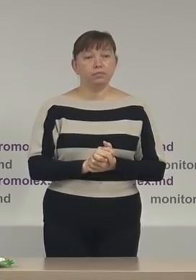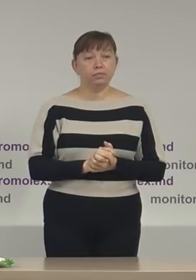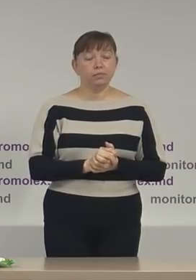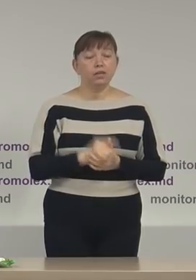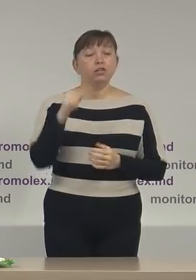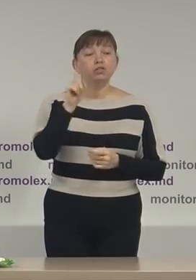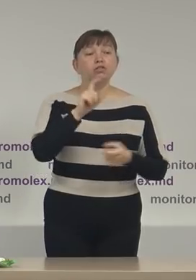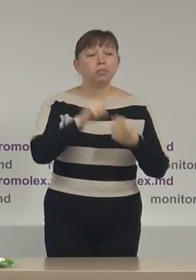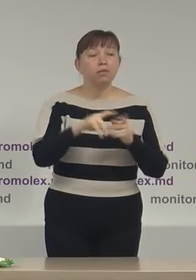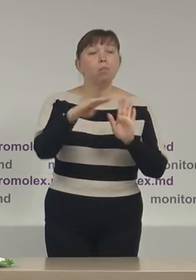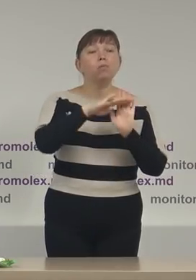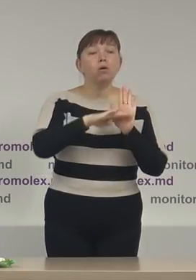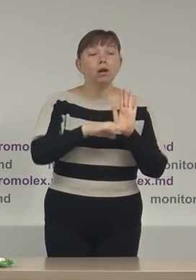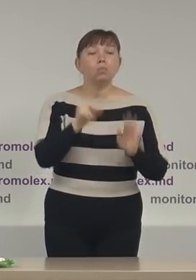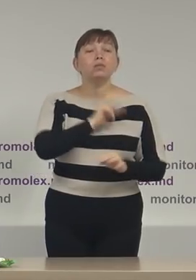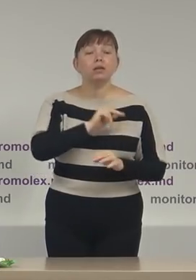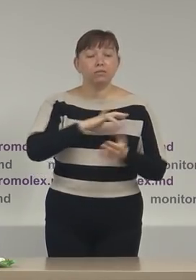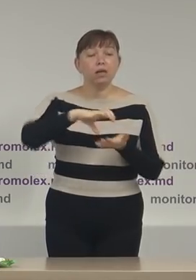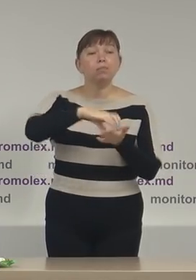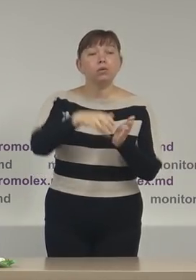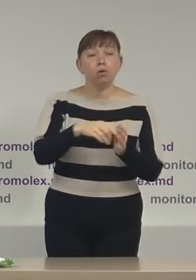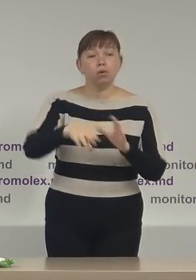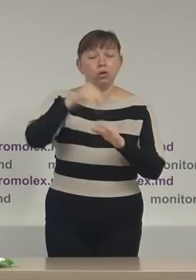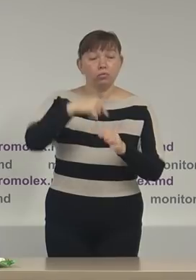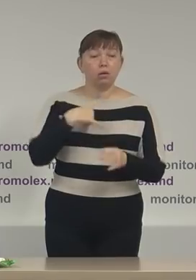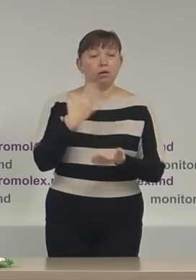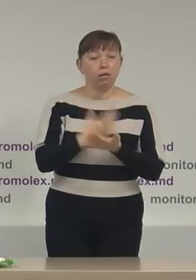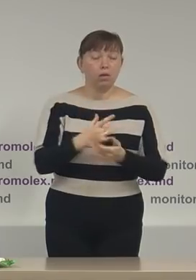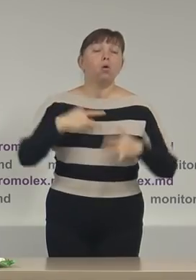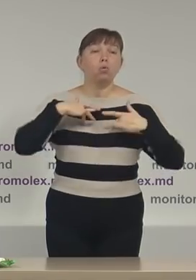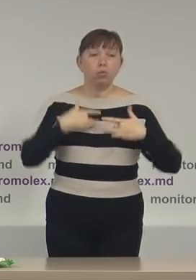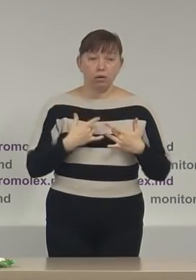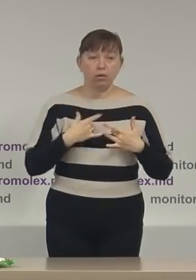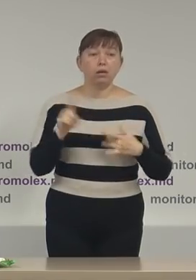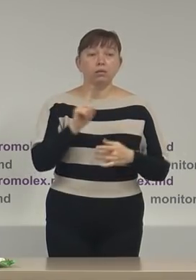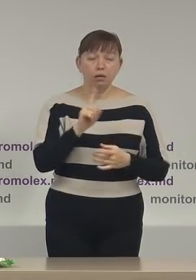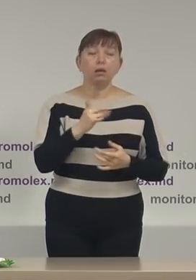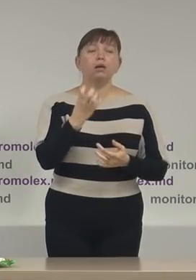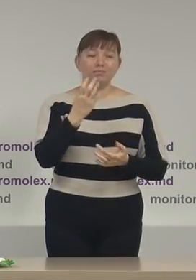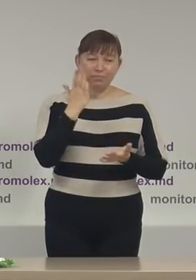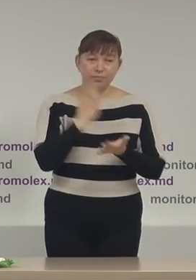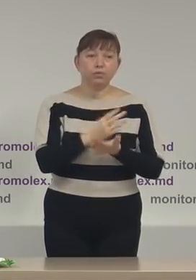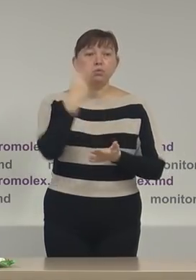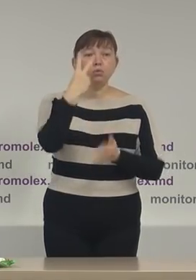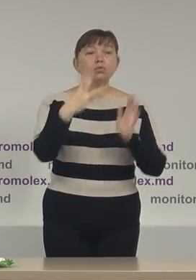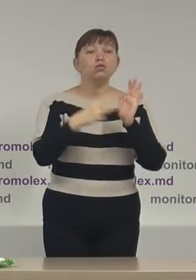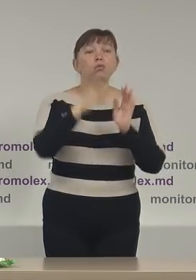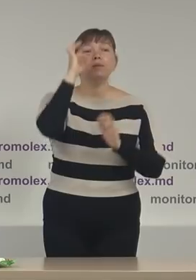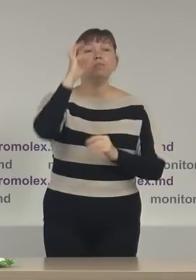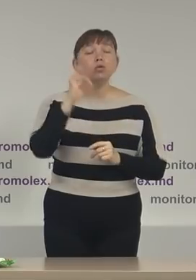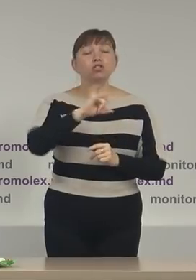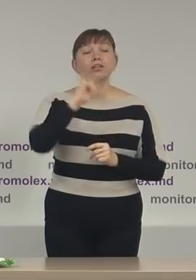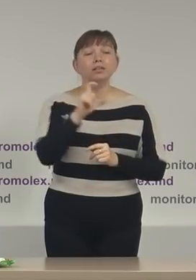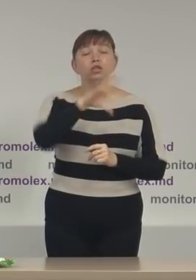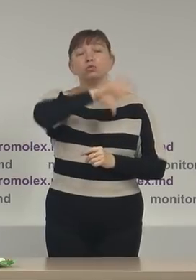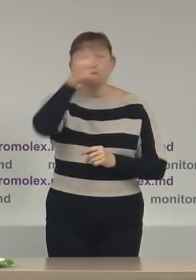În ceea ce privește programul de activitate a birourilor electorale, atestăm cu regret că încă cel puțin 28% din